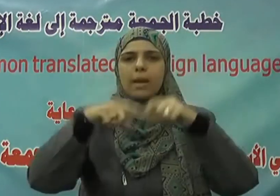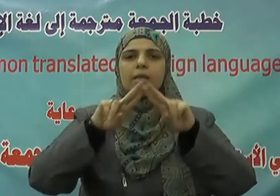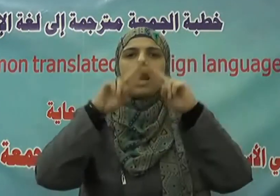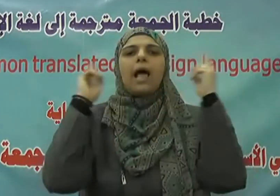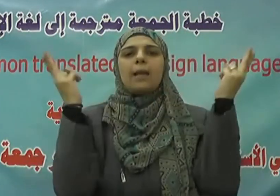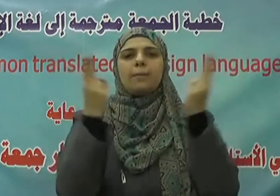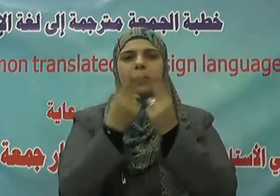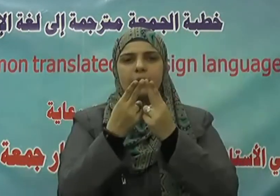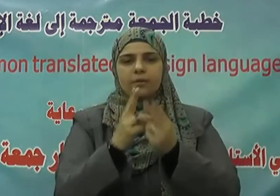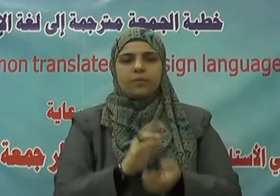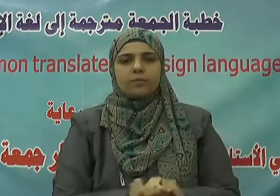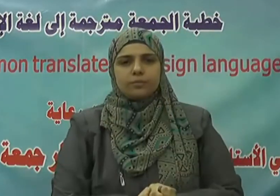وارزقنا الأمن